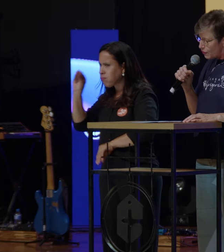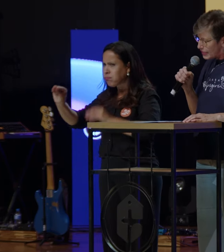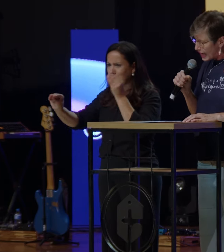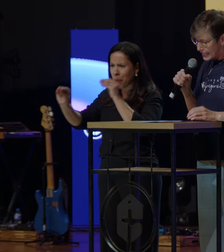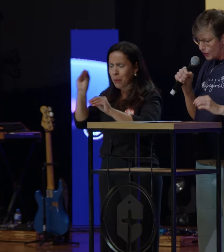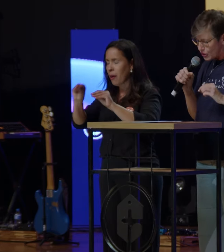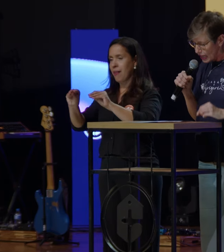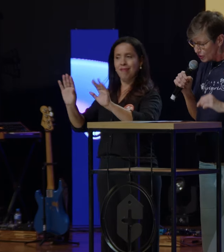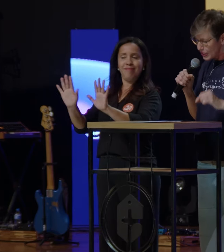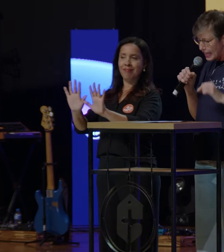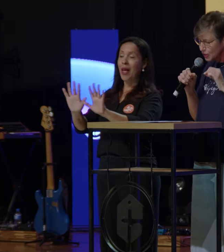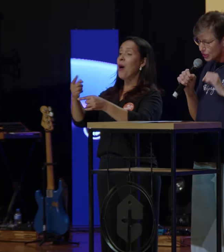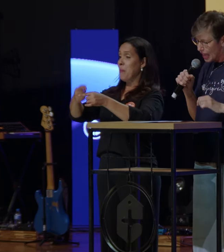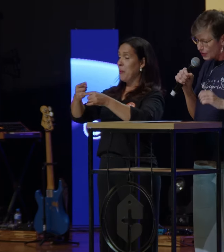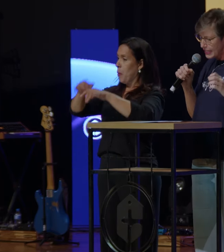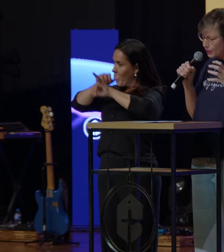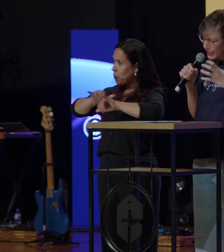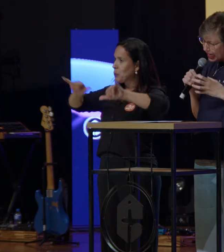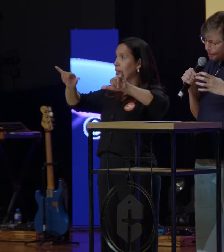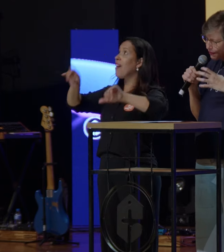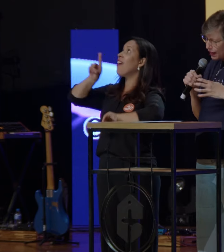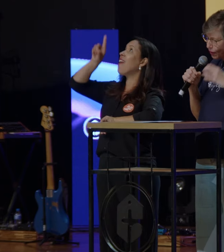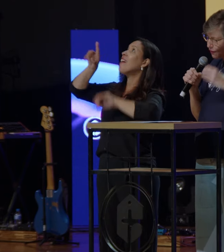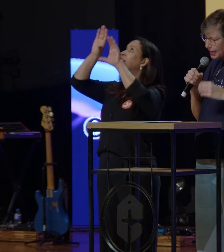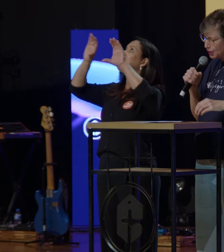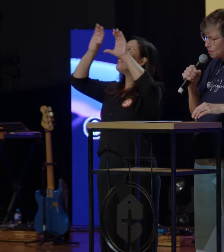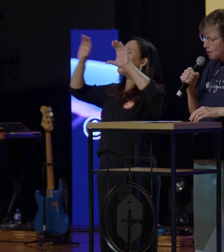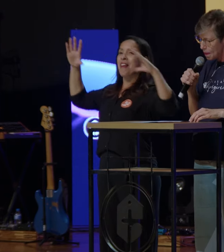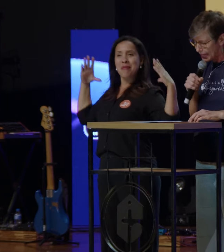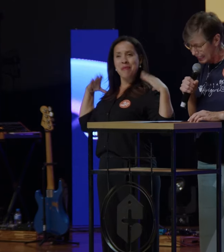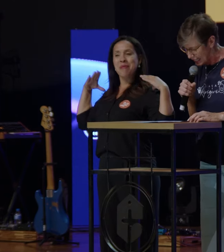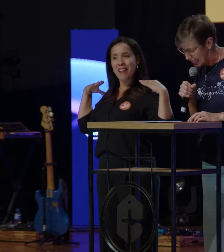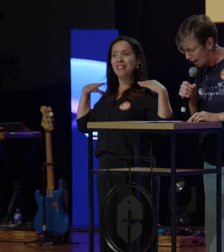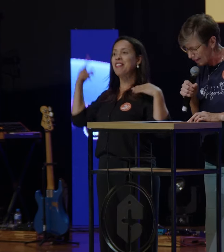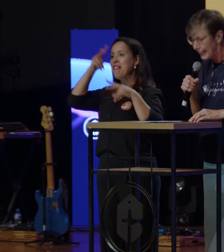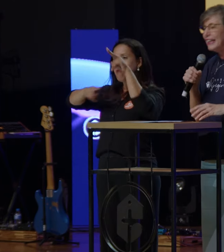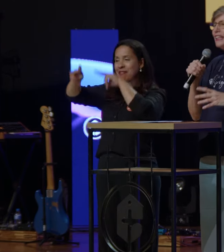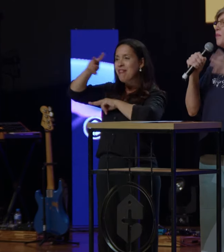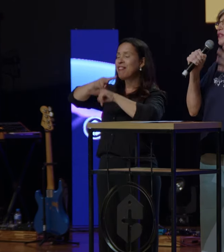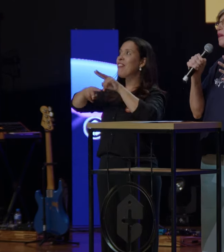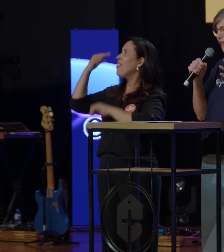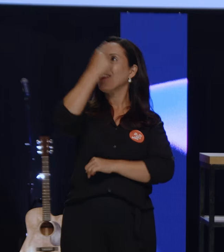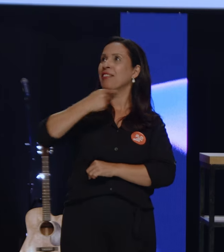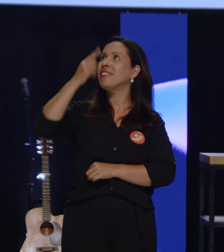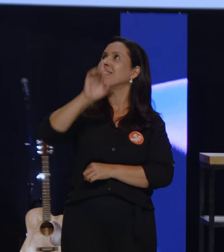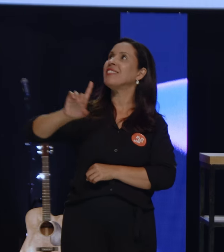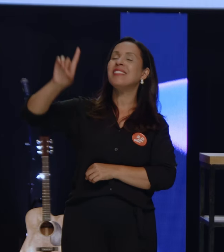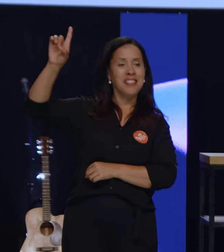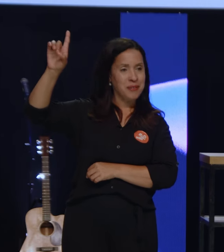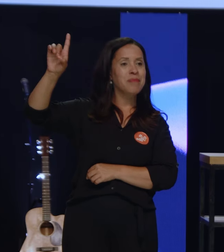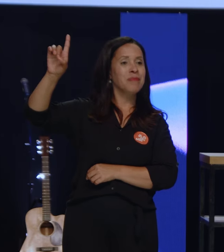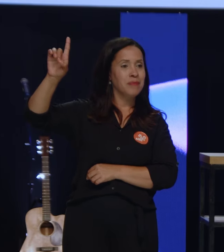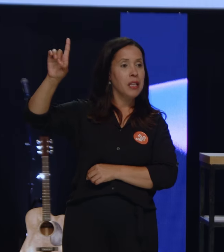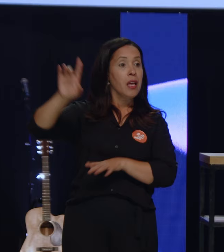digo a vocês que os anjos deles nos céus estão sempre vendo a face do meu Pai Celestial. Então, mais uma vez, não